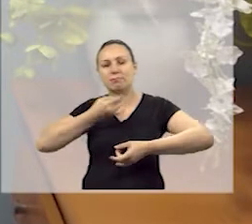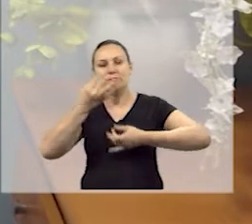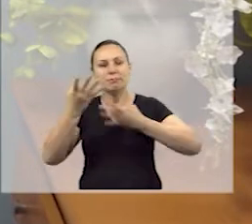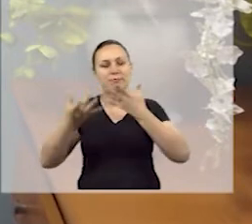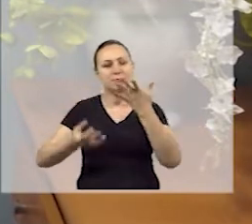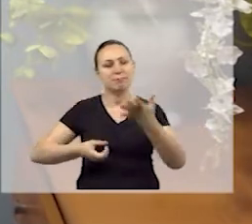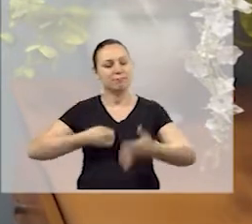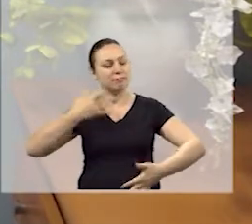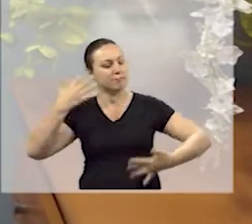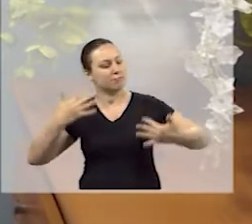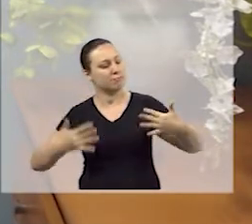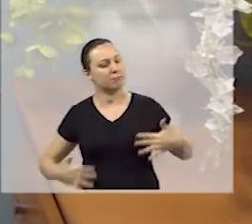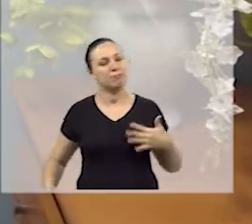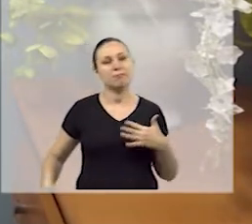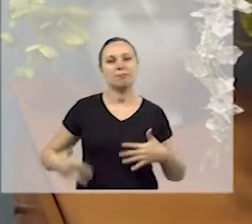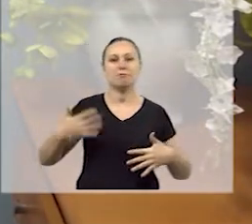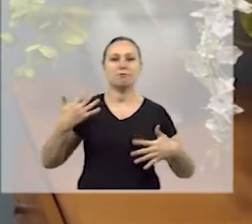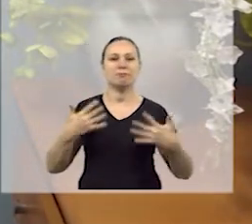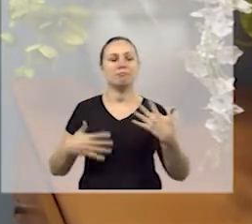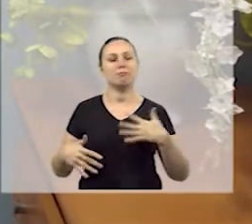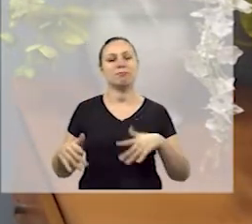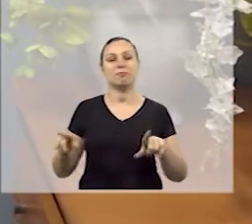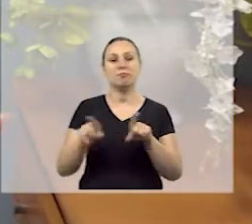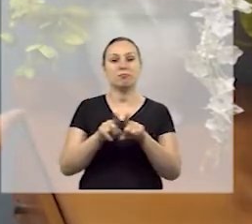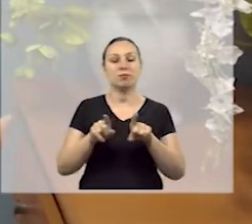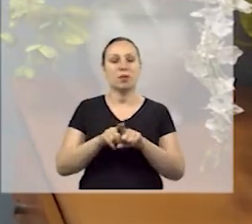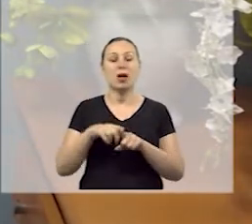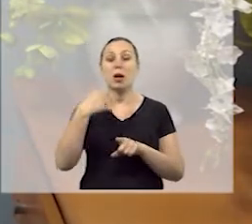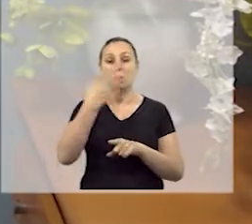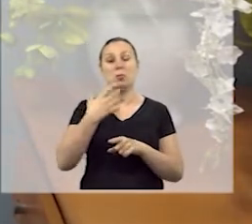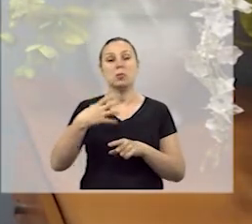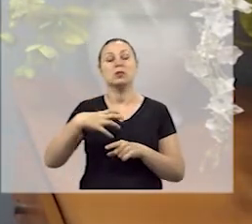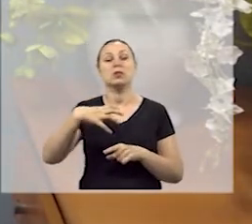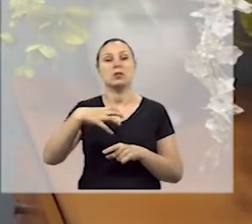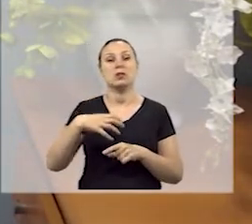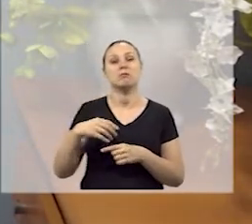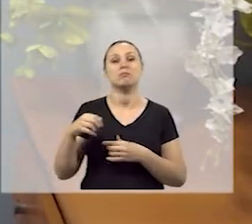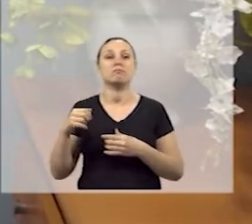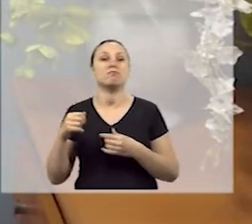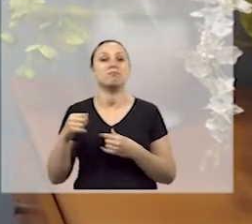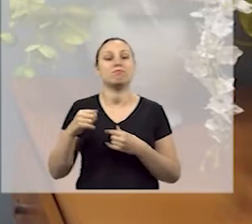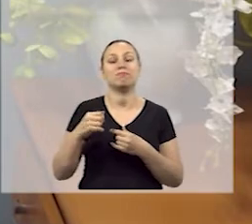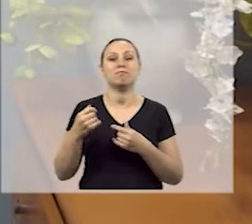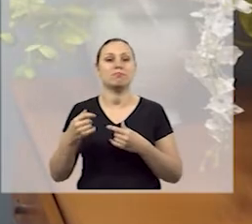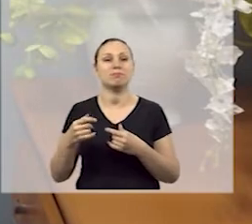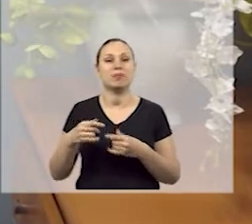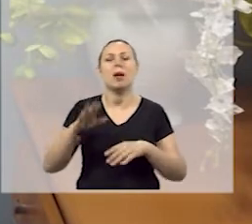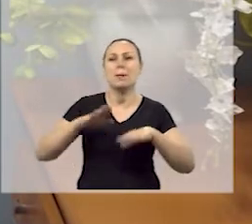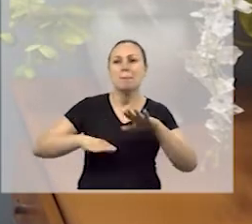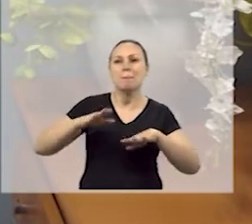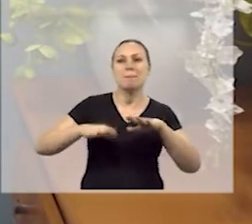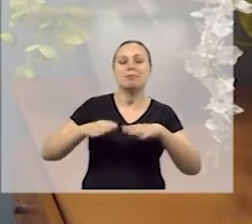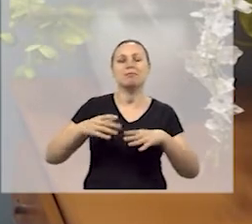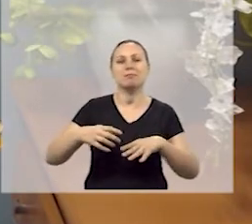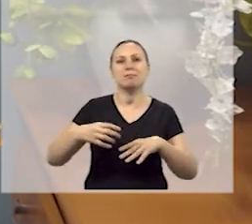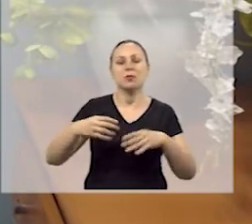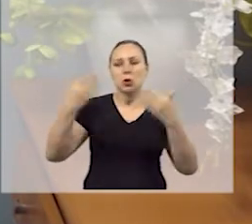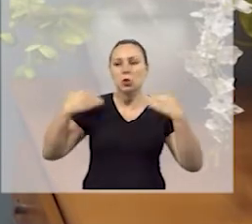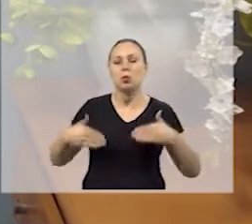expressões faciais, corporais. E a música também tem ritmo, então a gente tem que colocar o ritmo no nosso